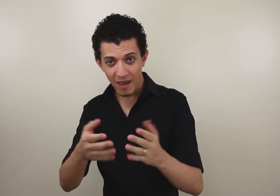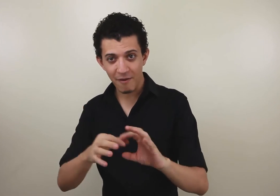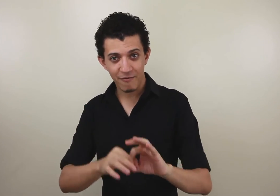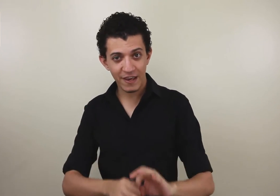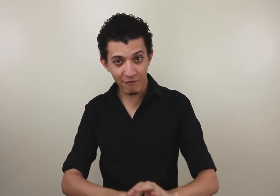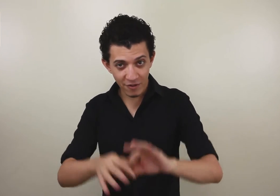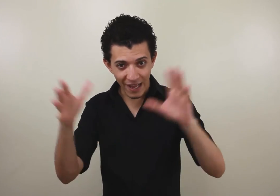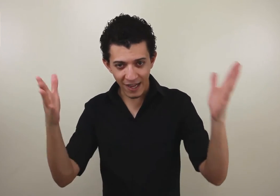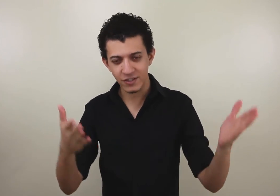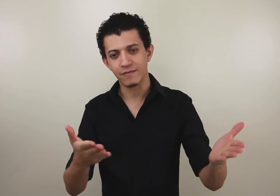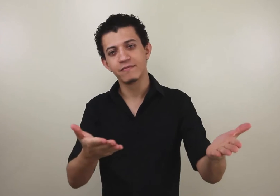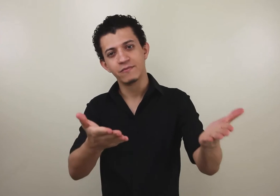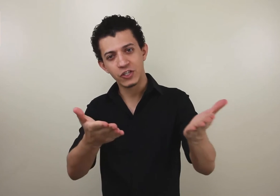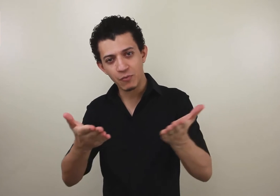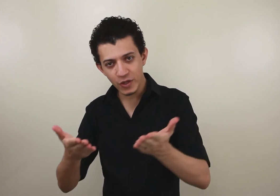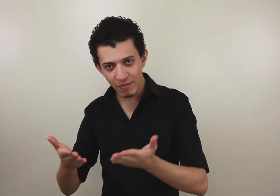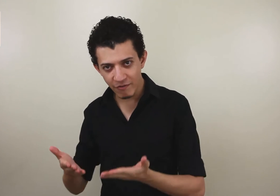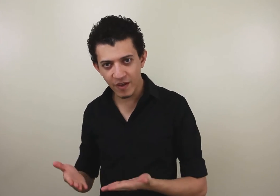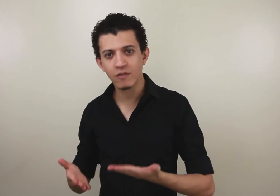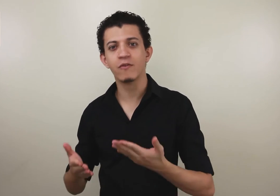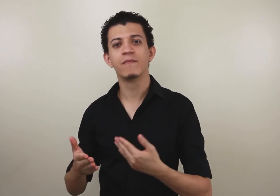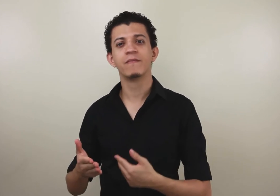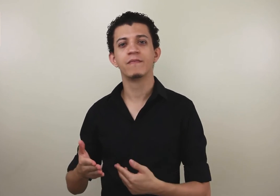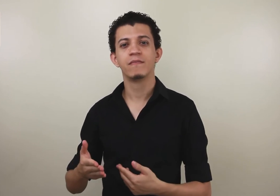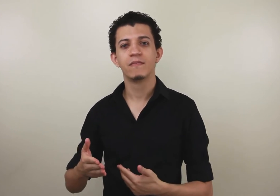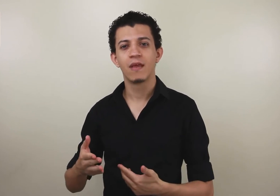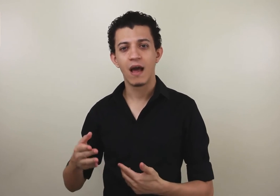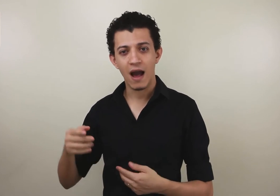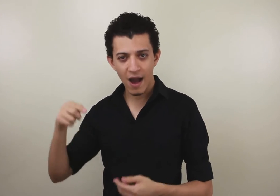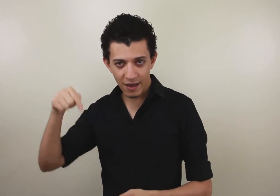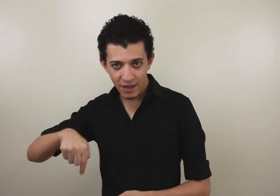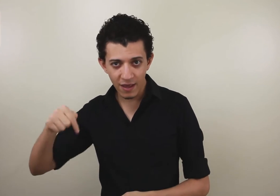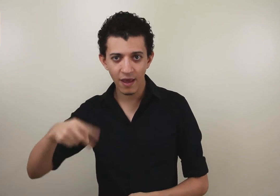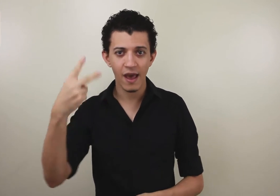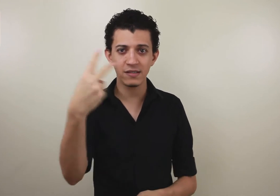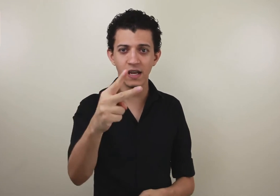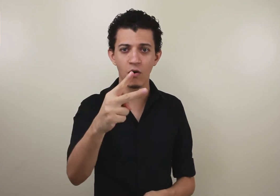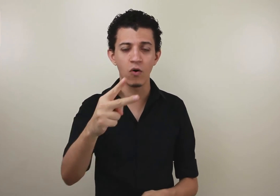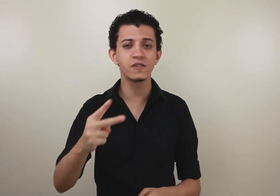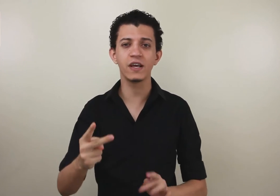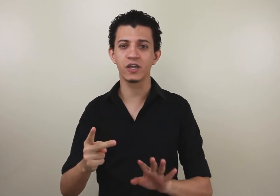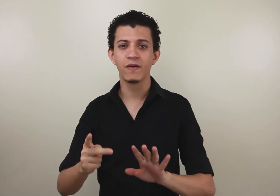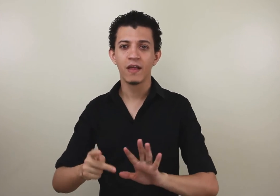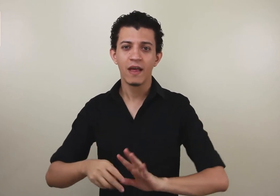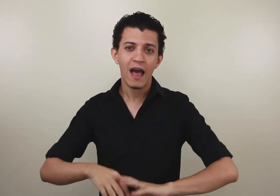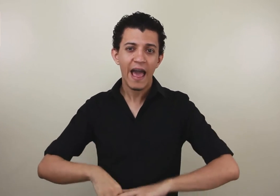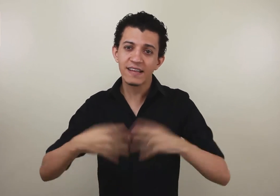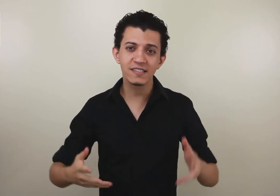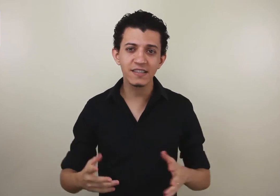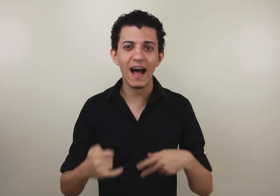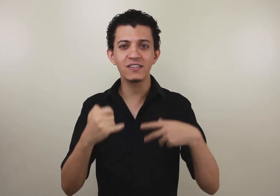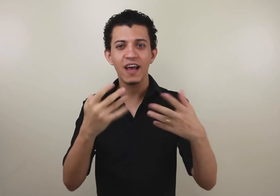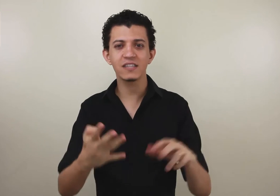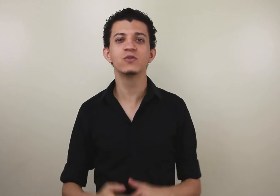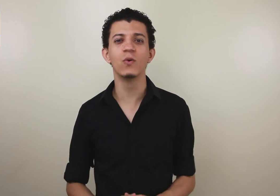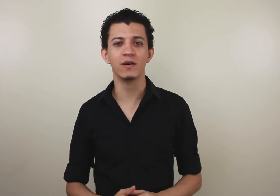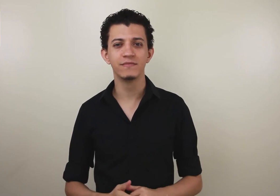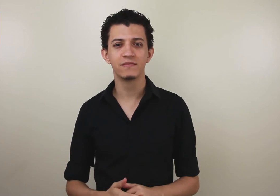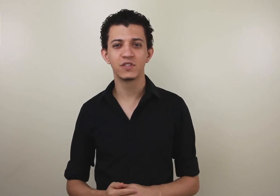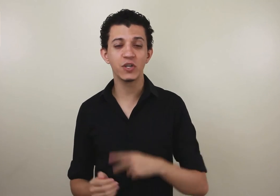Fique à vontade. Seja muito bem-vindo. Aqui é seu. Ou seja, essa cidade é sua. Seja